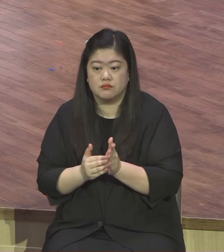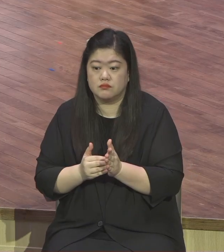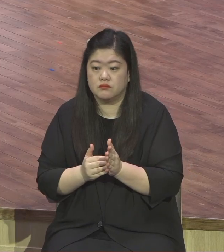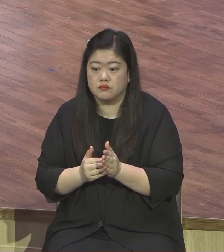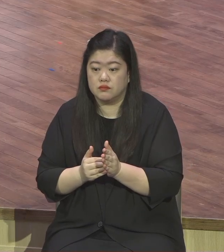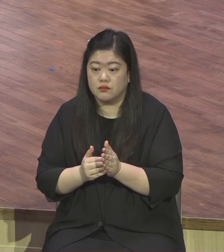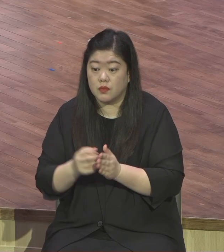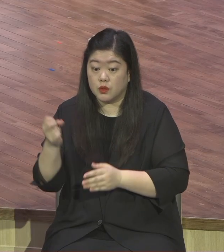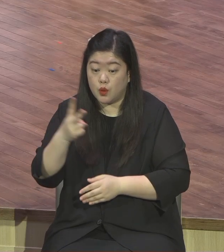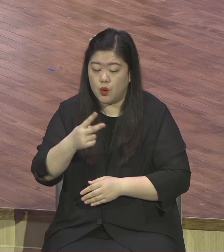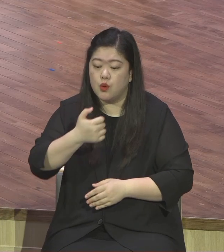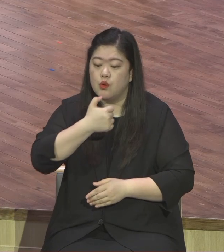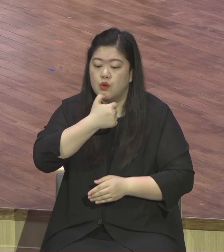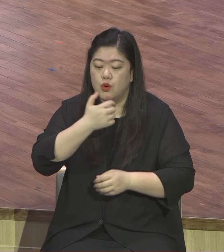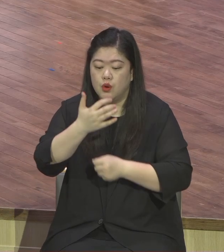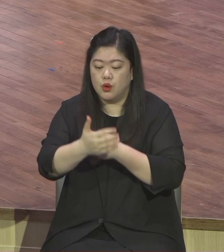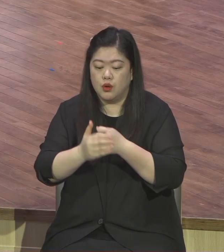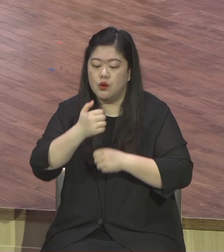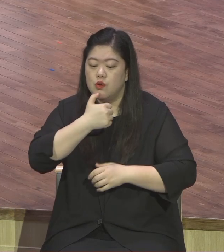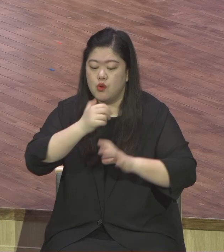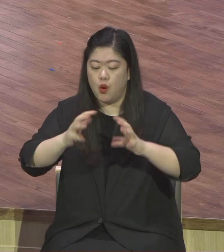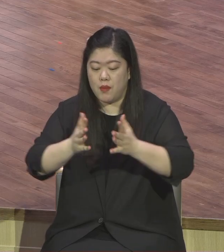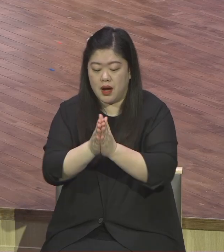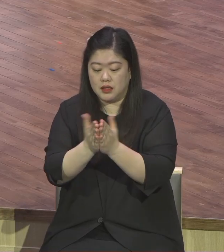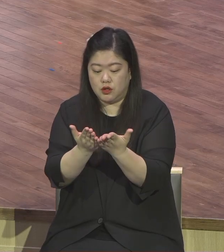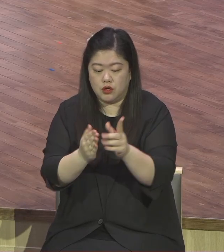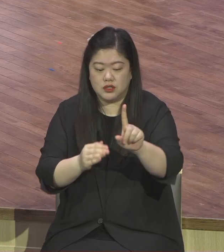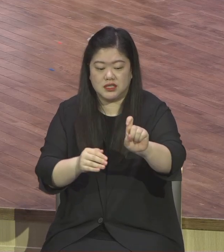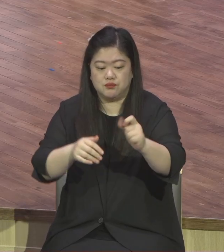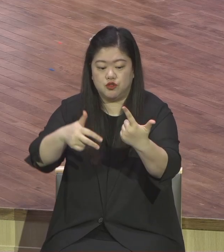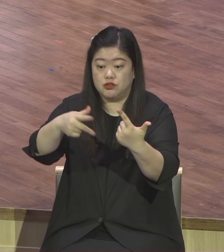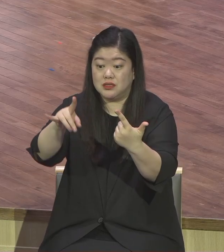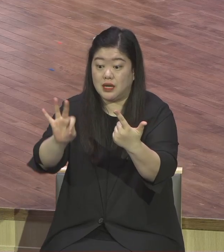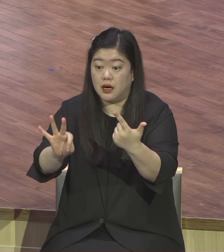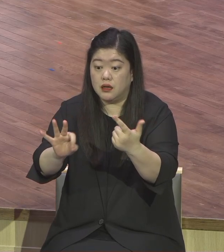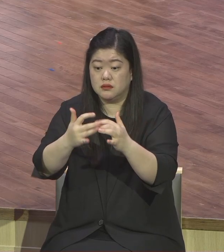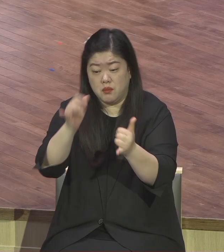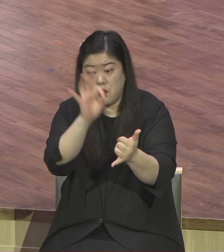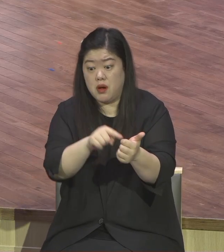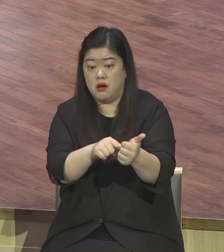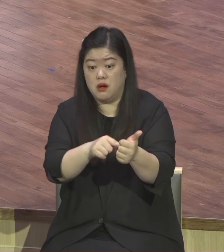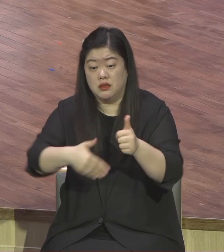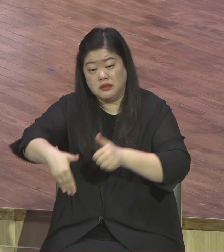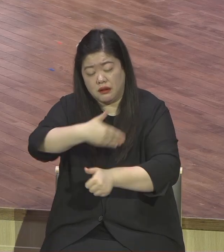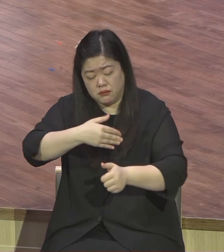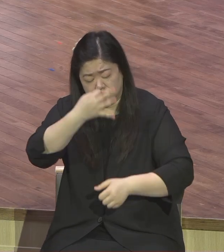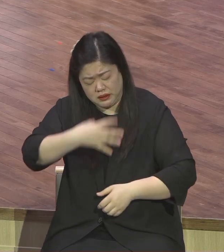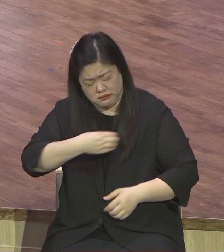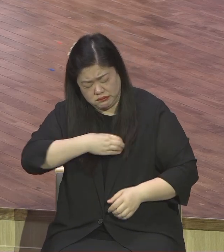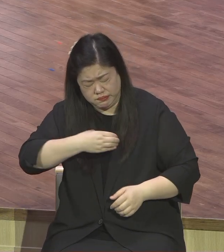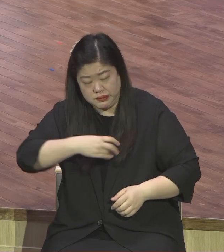결과가 어떻게 됐어요 마케도니아 로마 보고 말하는 풍수한 열매를 맺게 됐어요